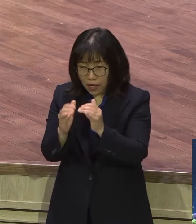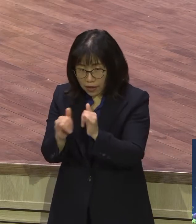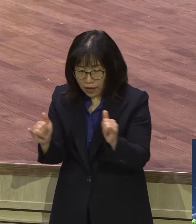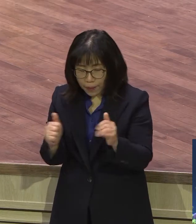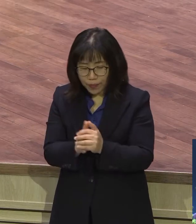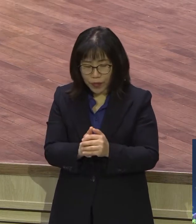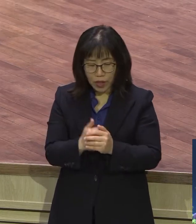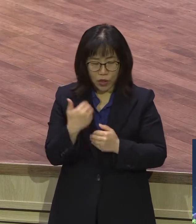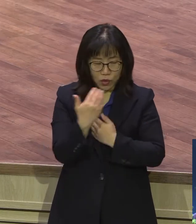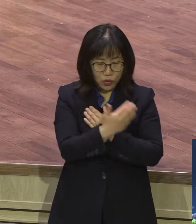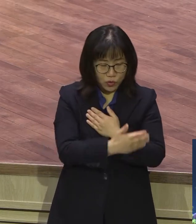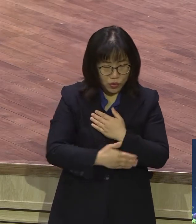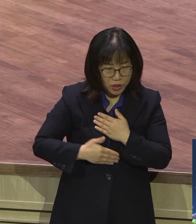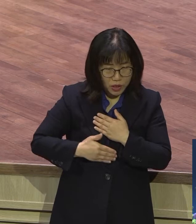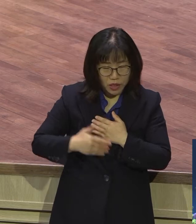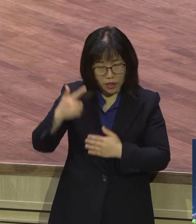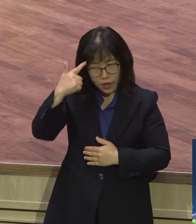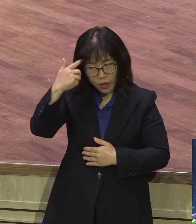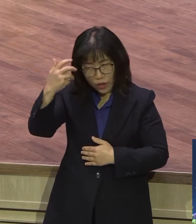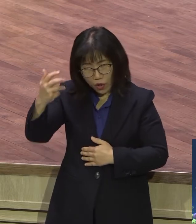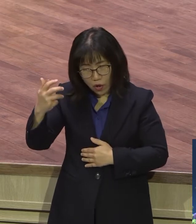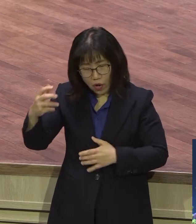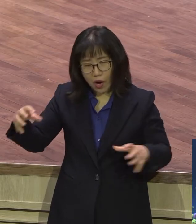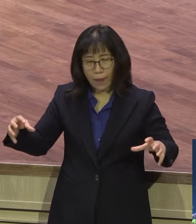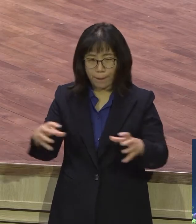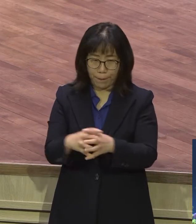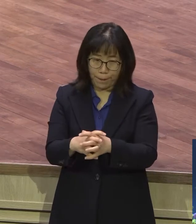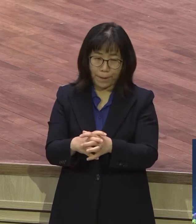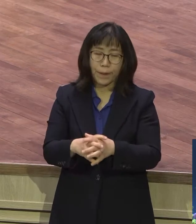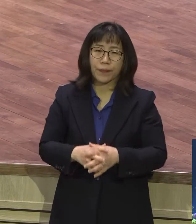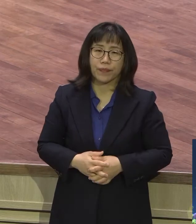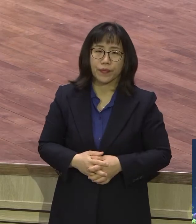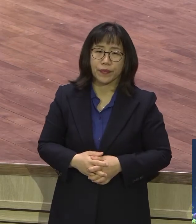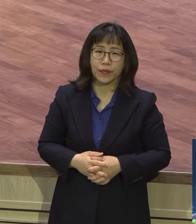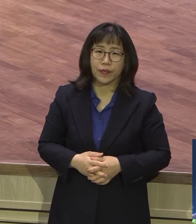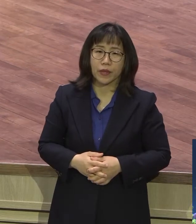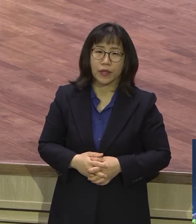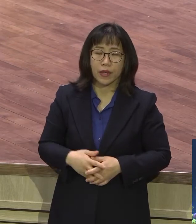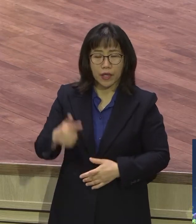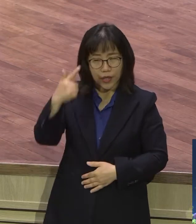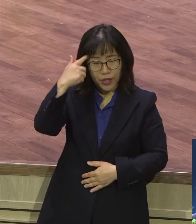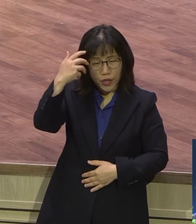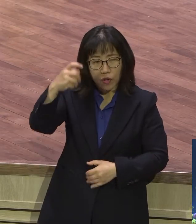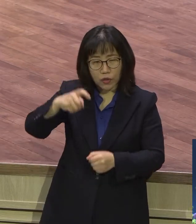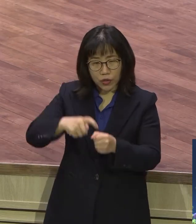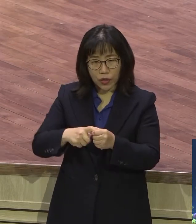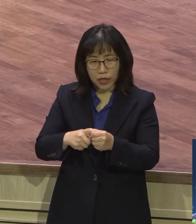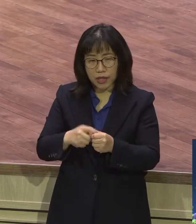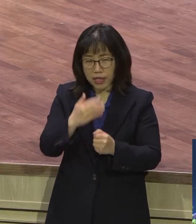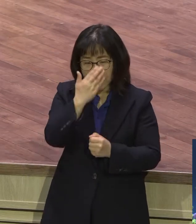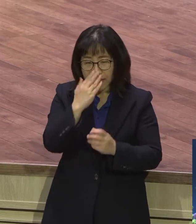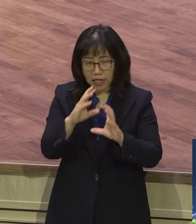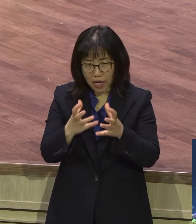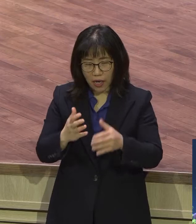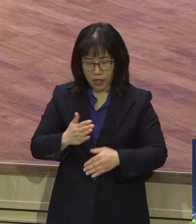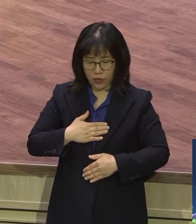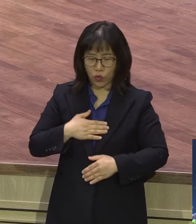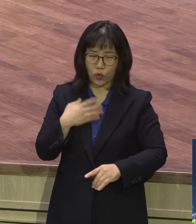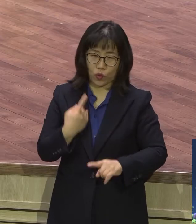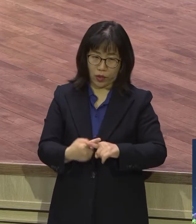이스라엘인데 이것은 우리는 어떤 이스라엘이냐 우리는 영적인 이스라엘이에요. 우리도 구원받은 하나님의